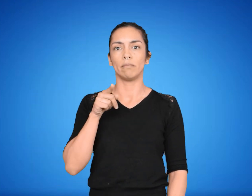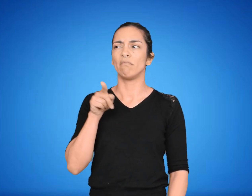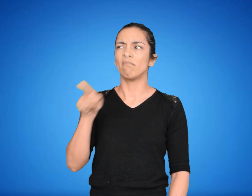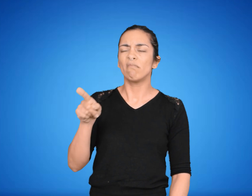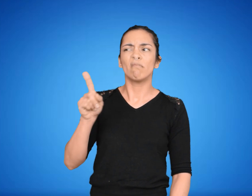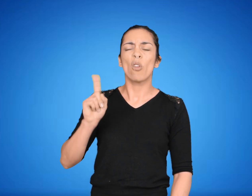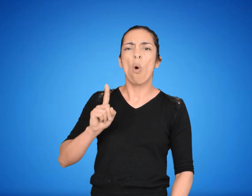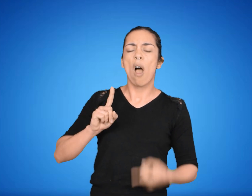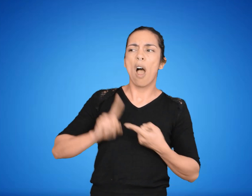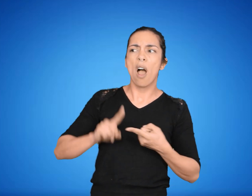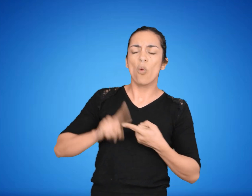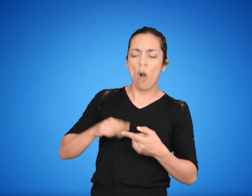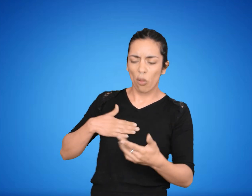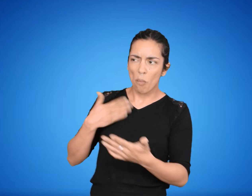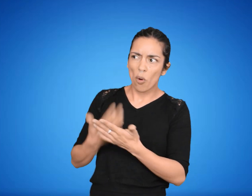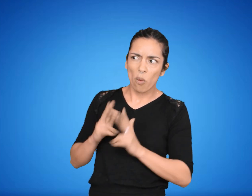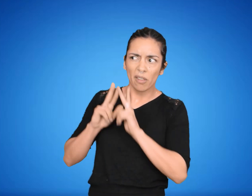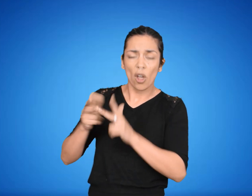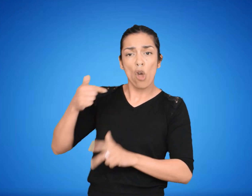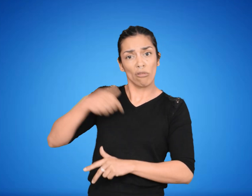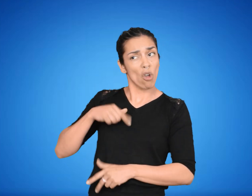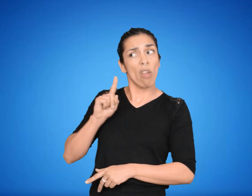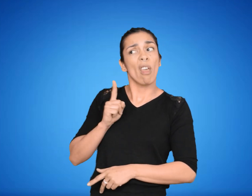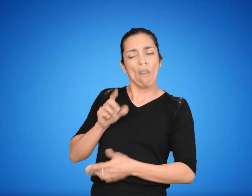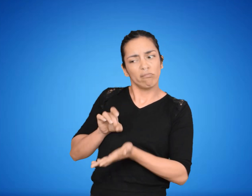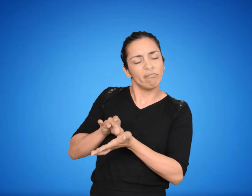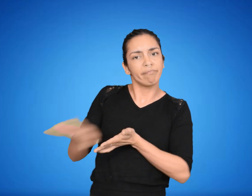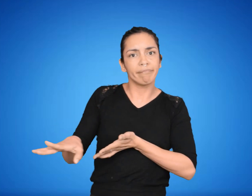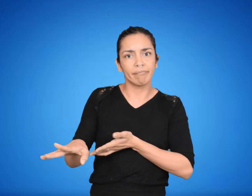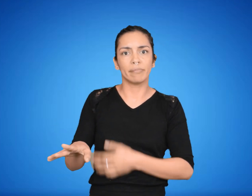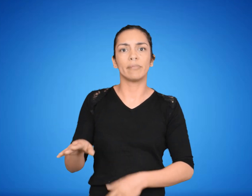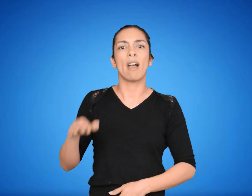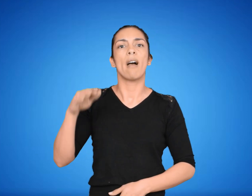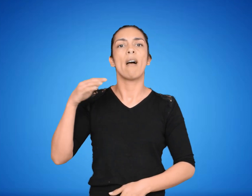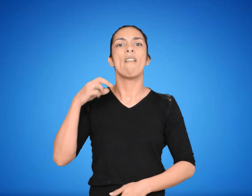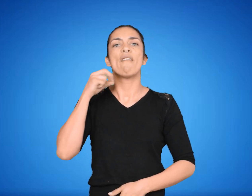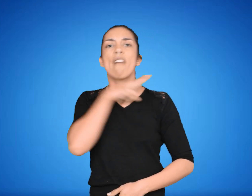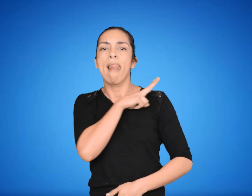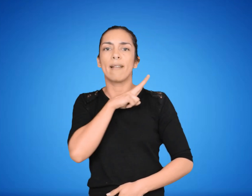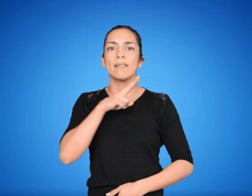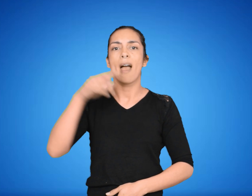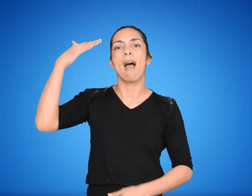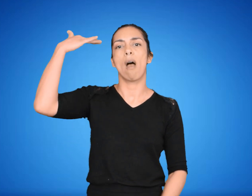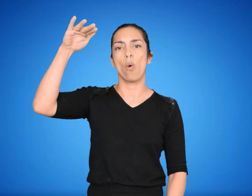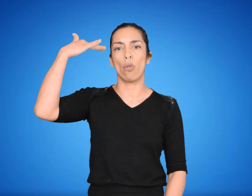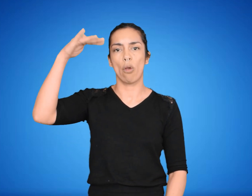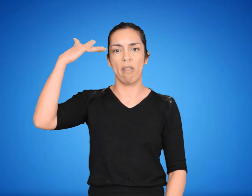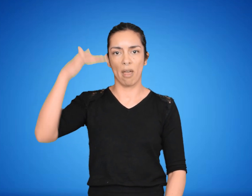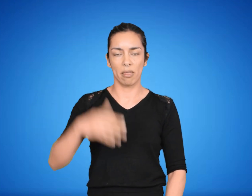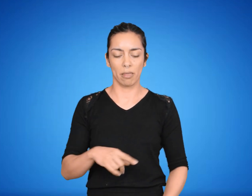Si no estás de acuerdo con mi propuesta, entonces tendré que despedirte. Falacia de apelación a